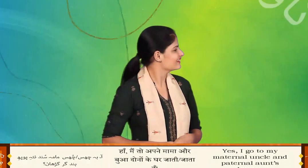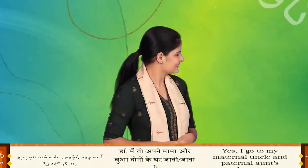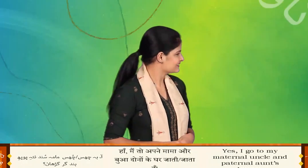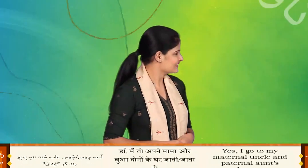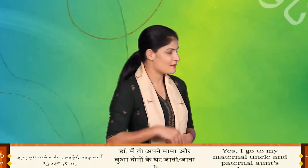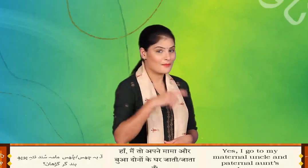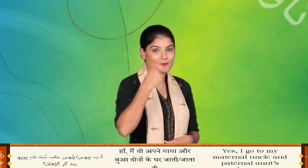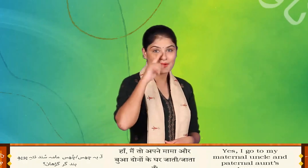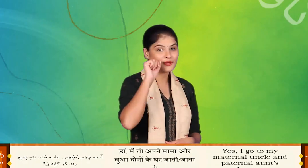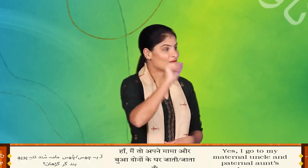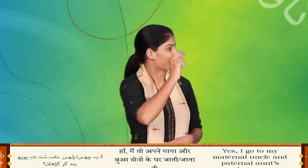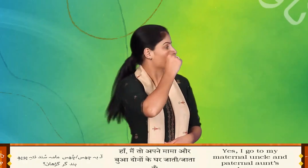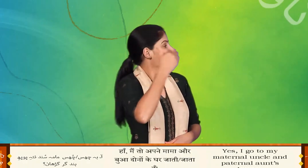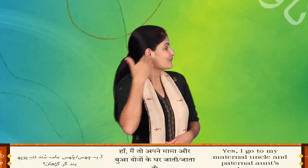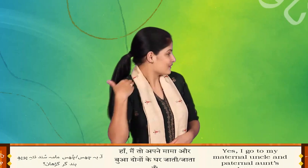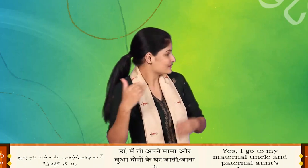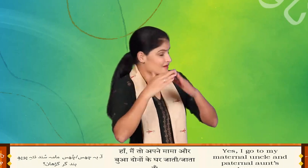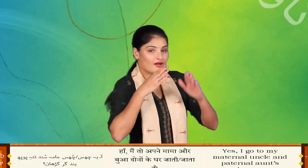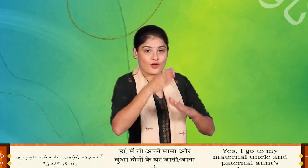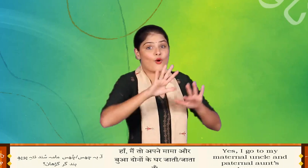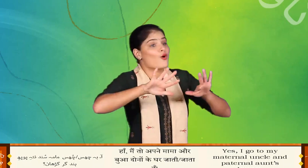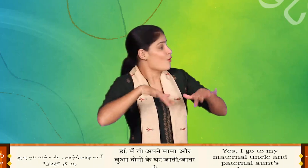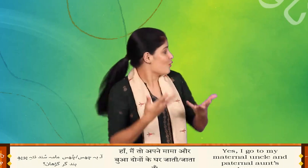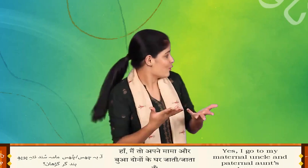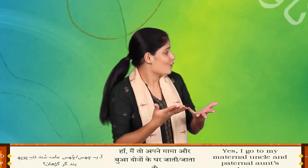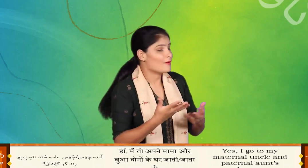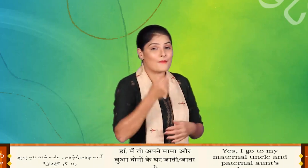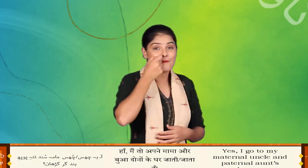आ, बुच्छ मामसुन नत पुफिन गर गसान